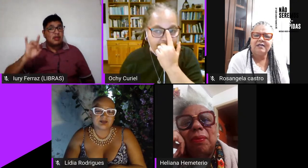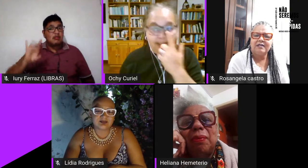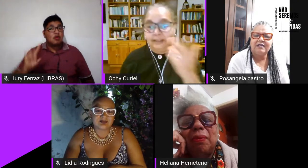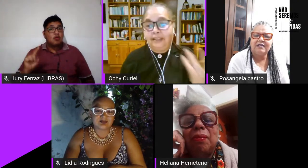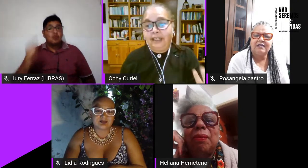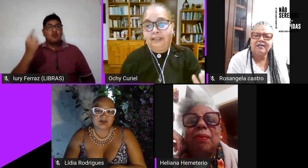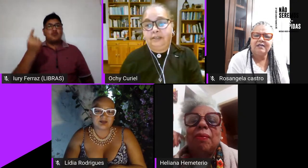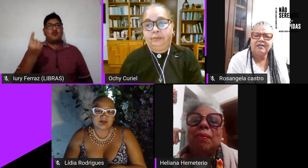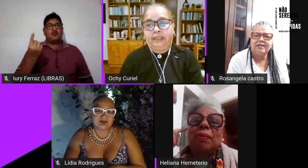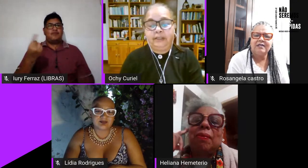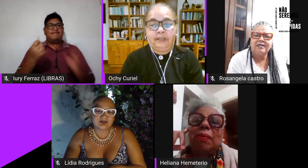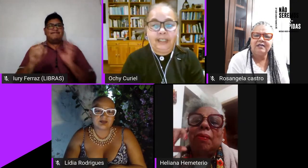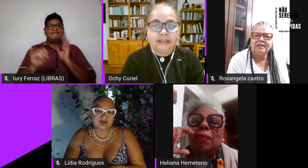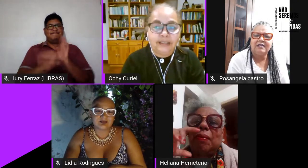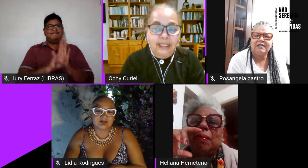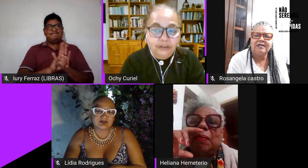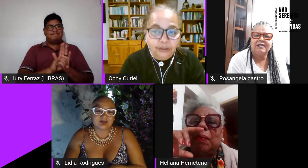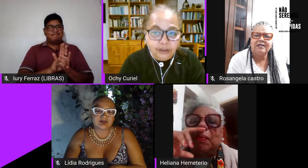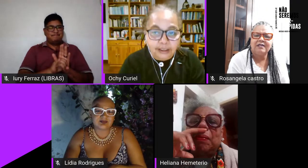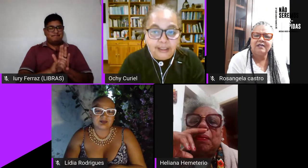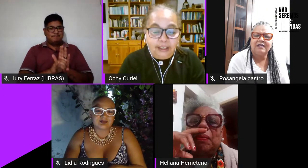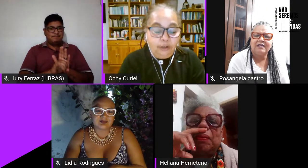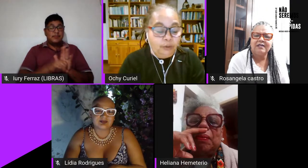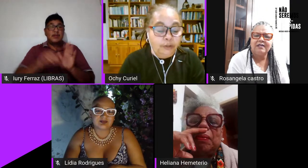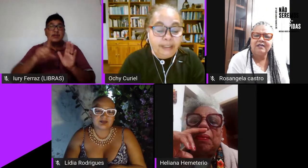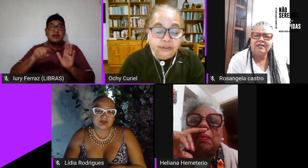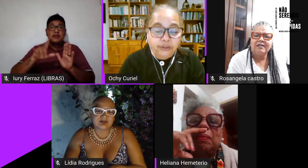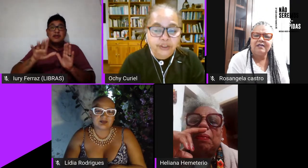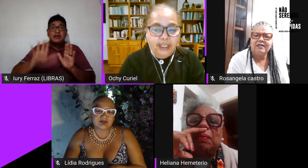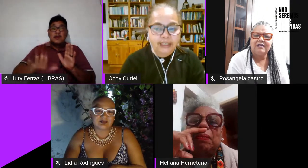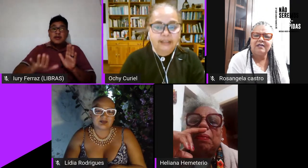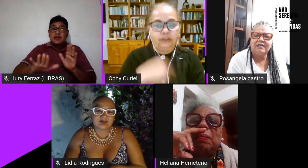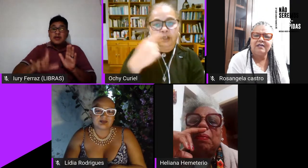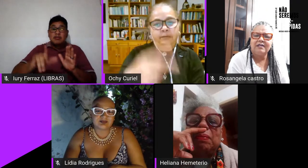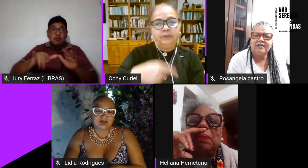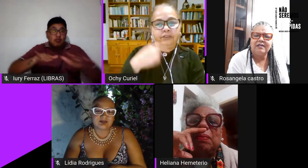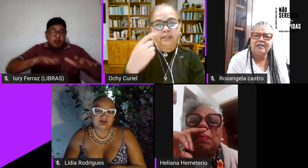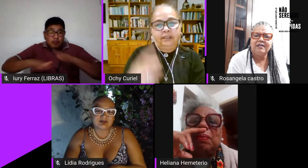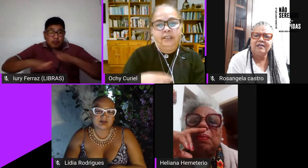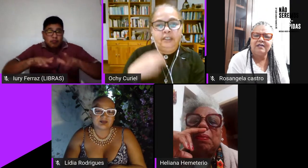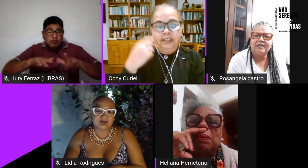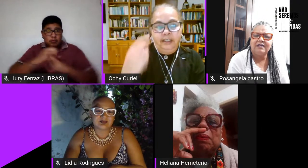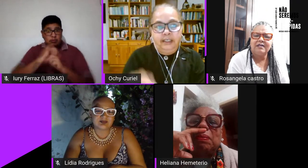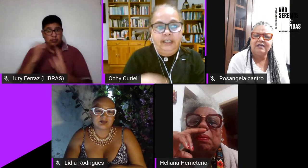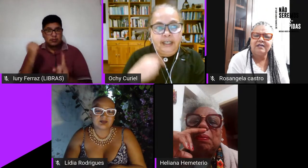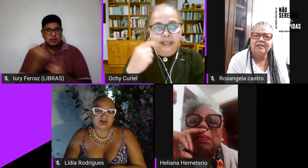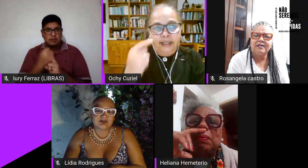identidade e subjetividade e isso os movimentos sociais nos temos